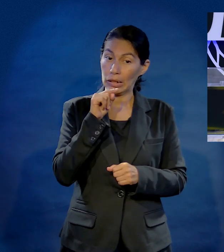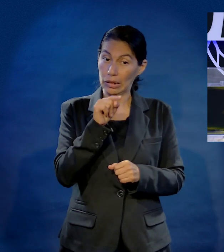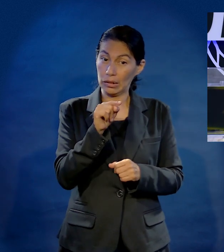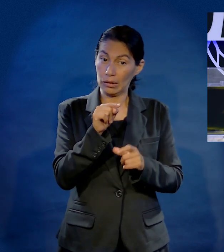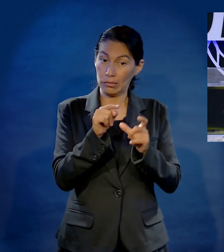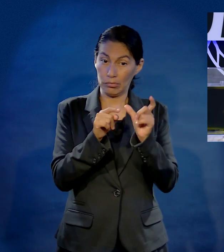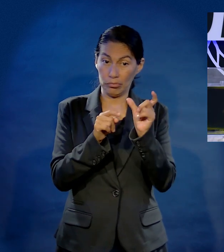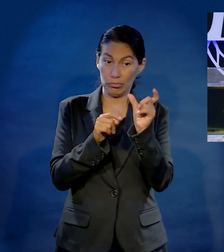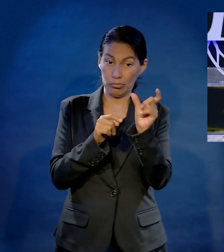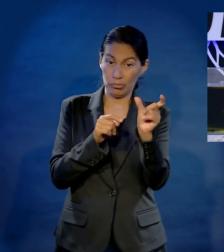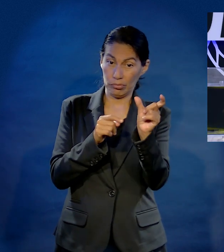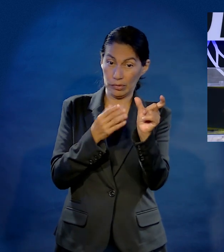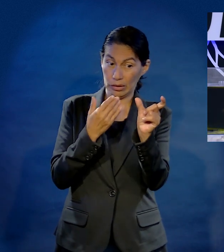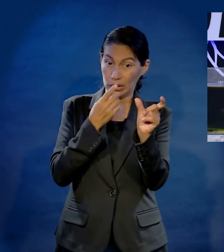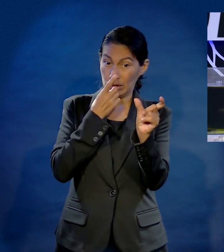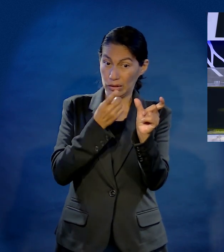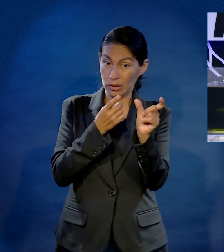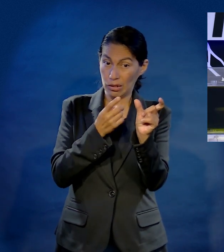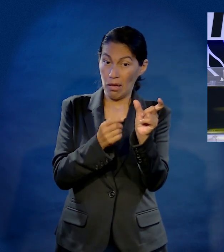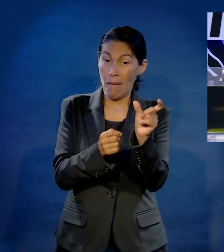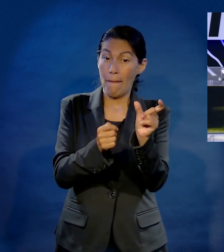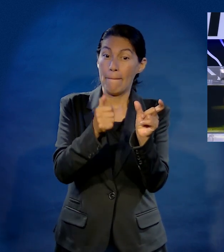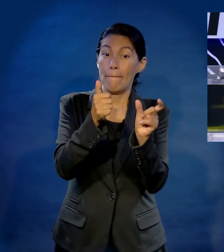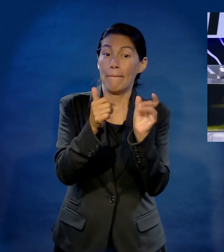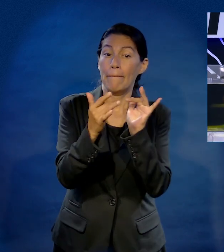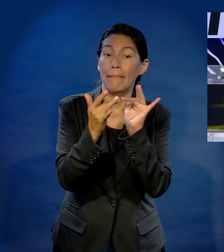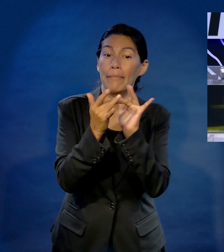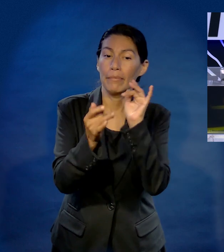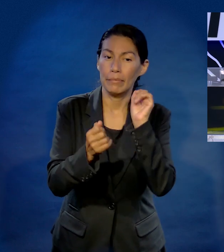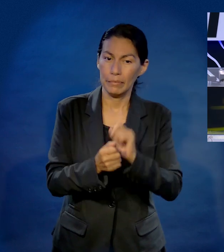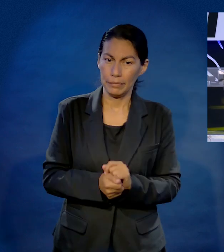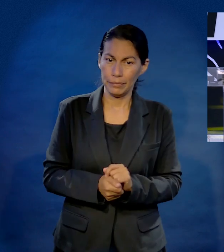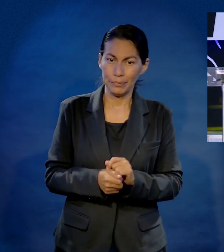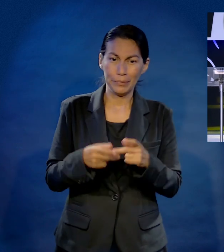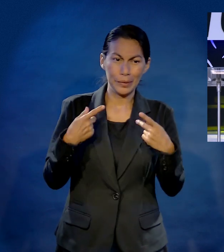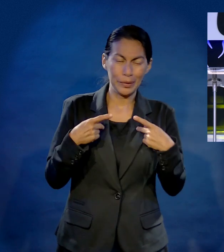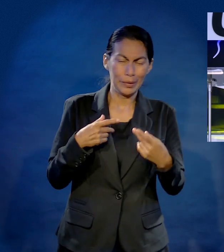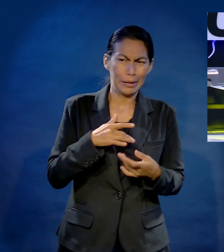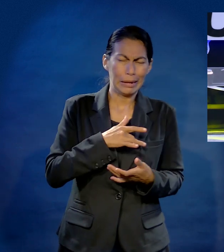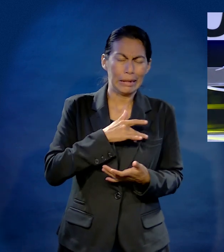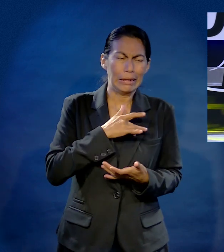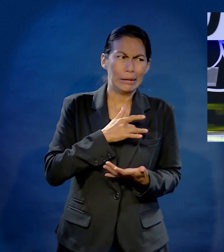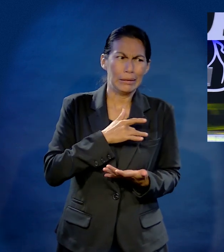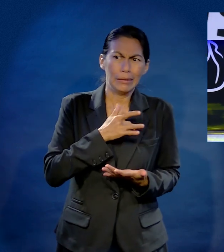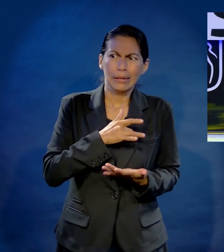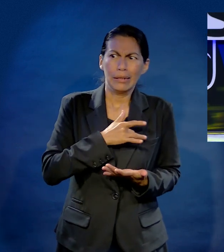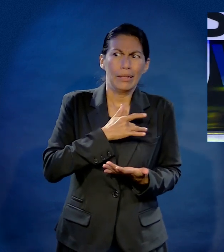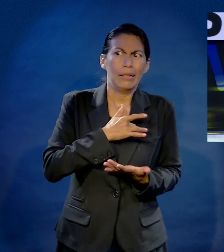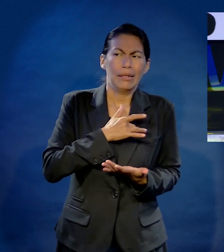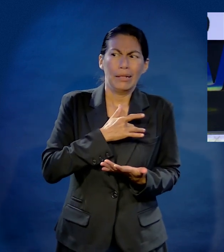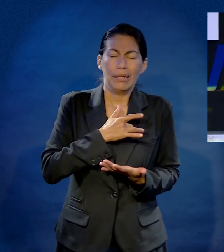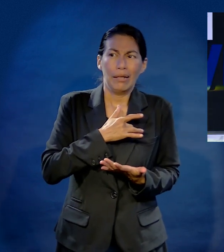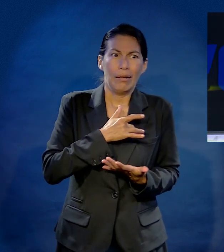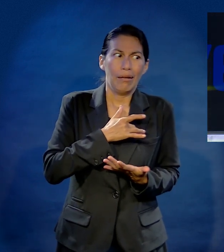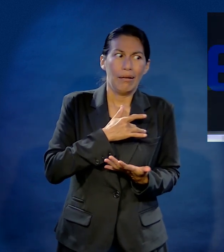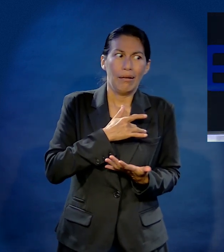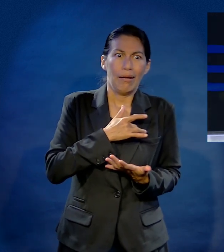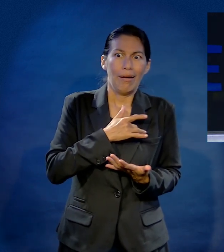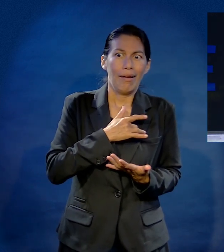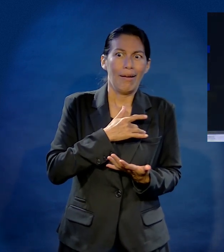principio se usa en cierto momento, eso es en el primer contacto con alguien, cuando alguien está empezando a hacer patinar tu corazón,